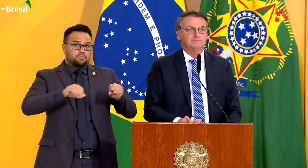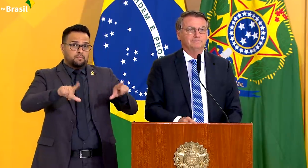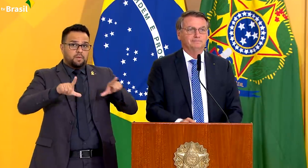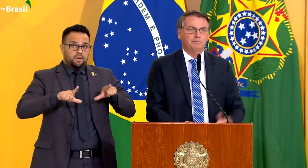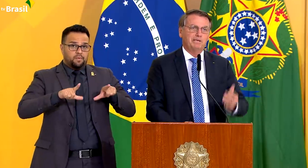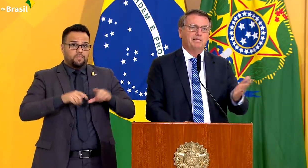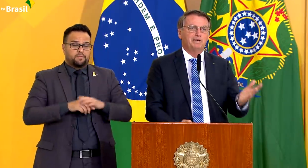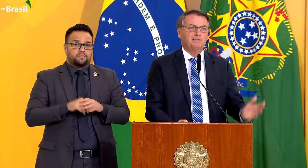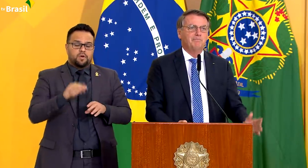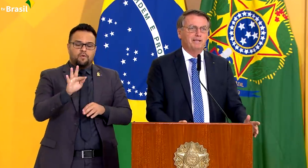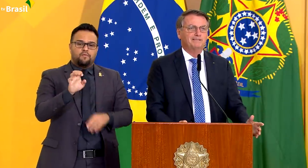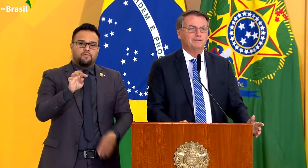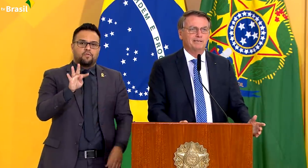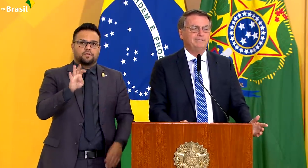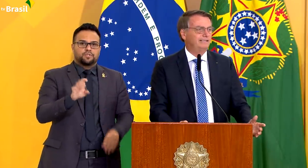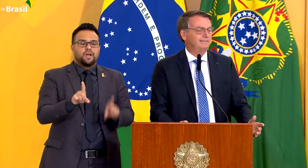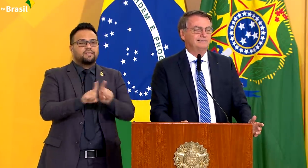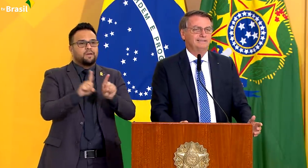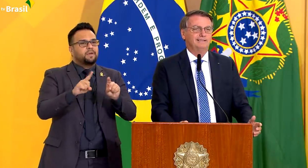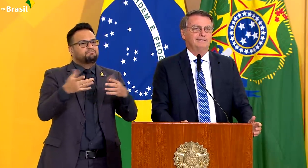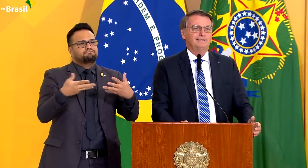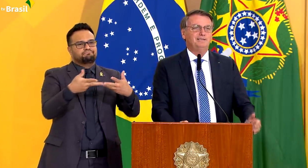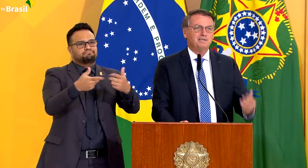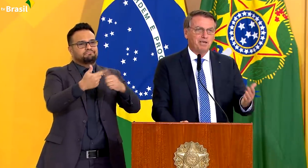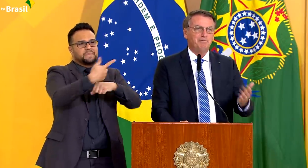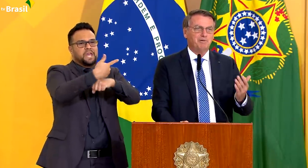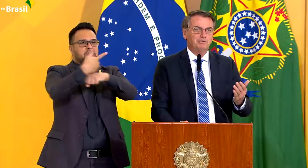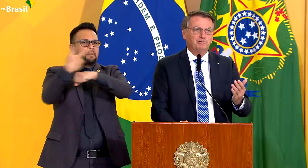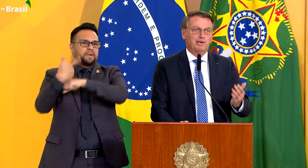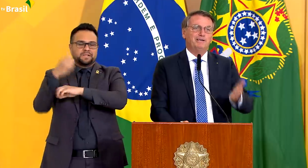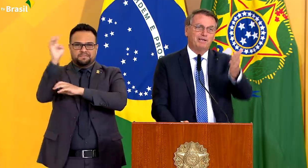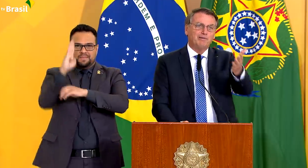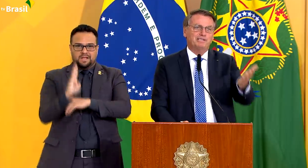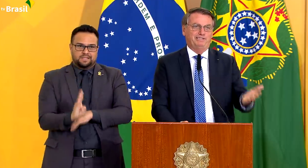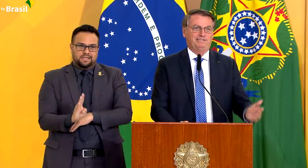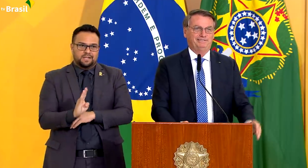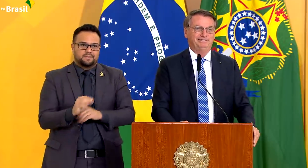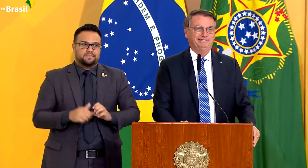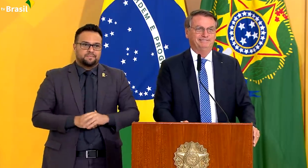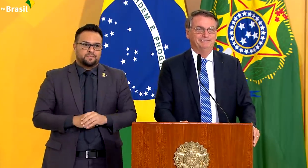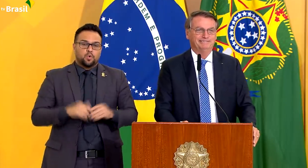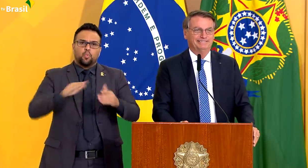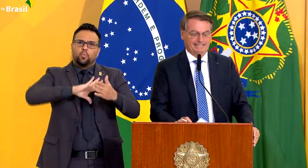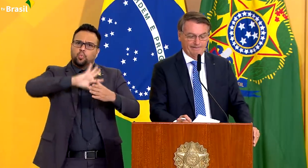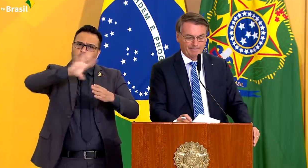para a minha querida imprensa brasileira. Ninguém ficou de fora, nem vocês.